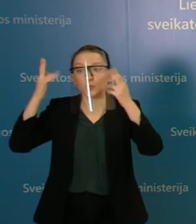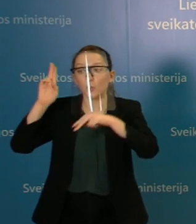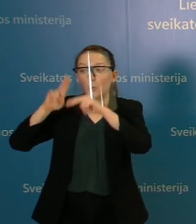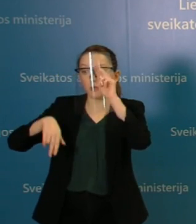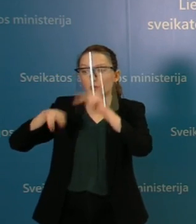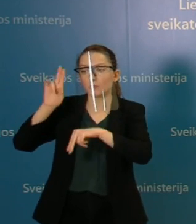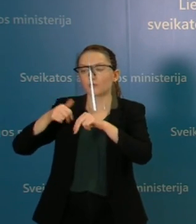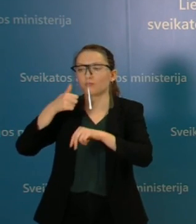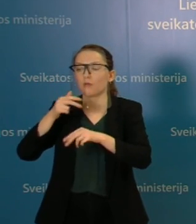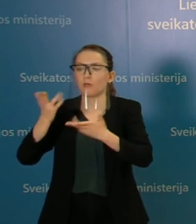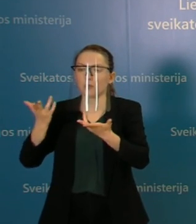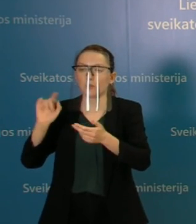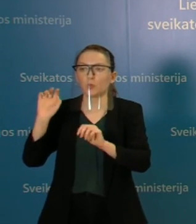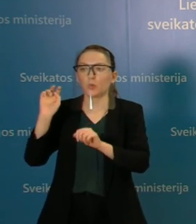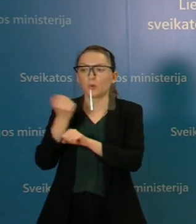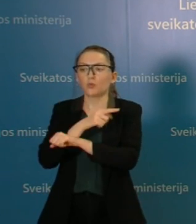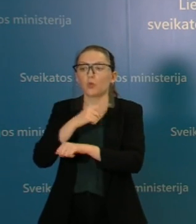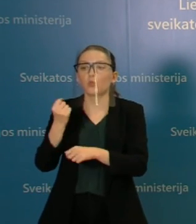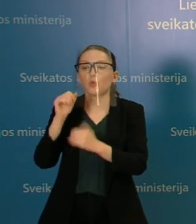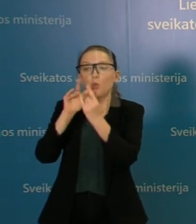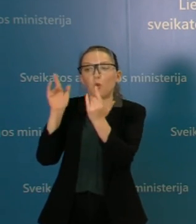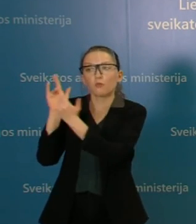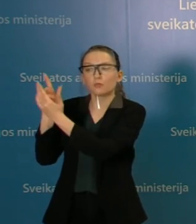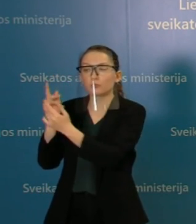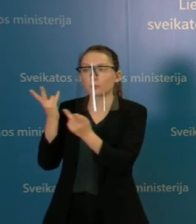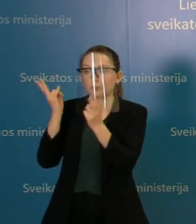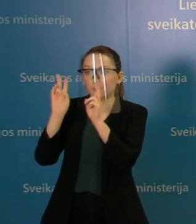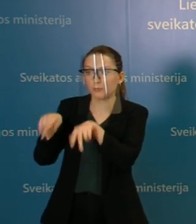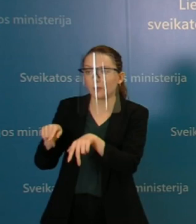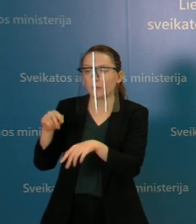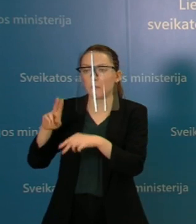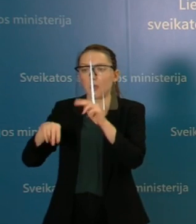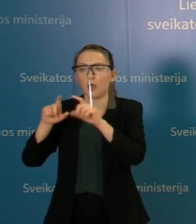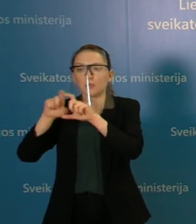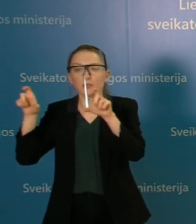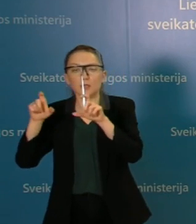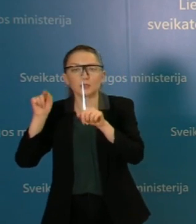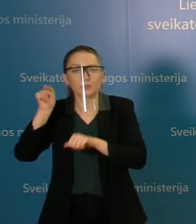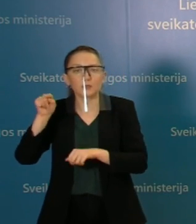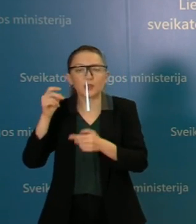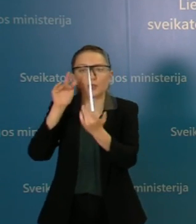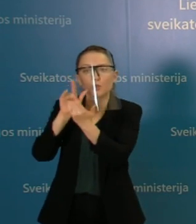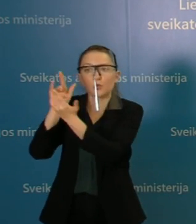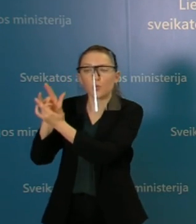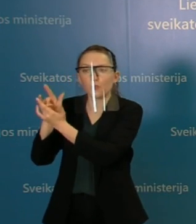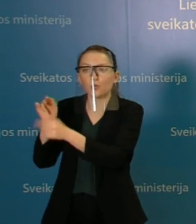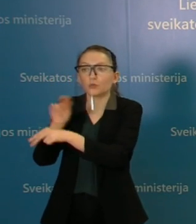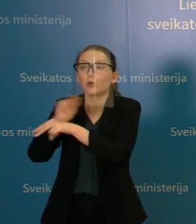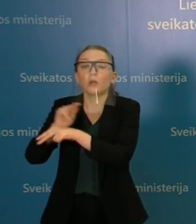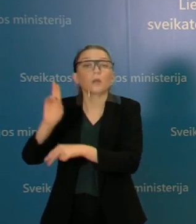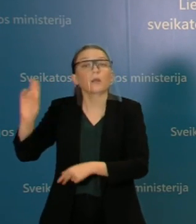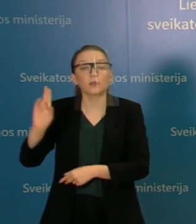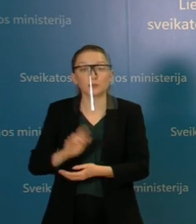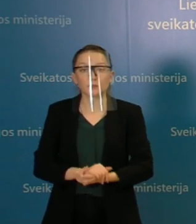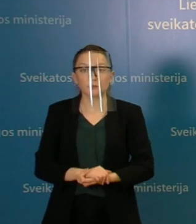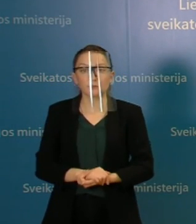nors pastatai, kurį privežtumėm lovų, nei pats pastatas, nei ten esančios lovos, pacientų negydis.